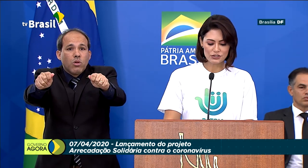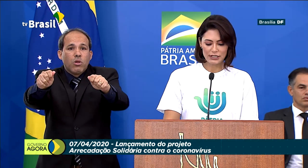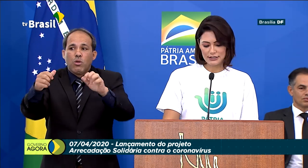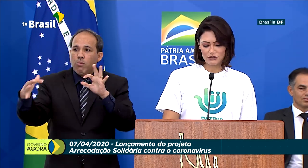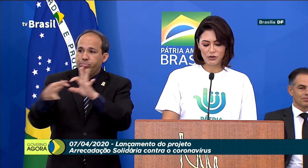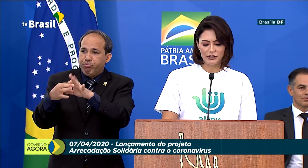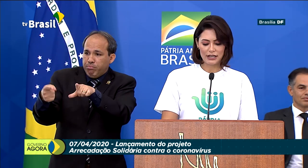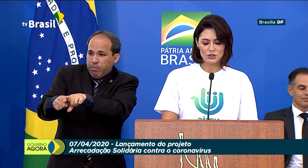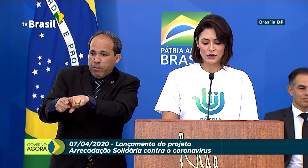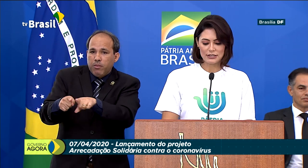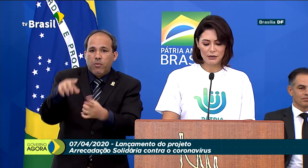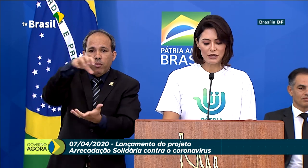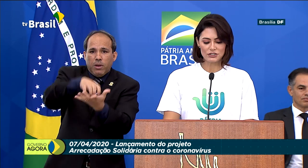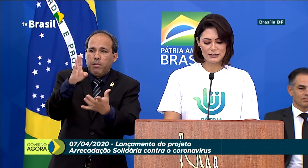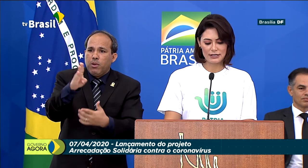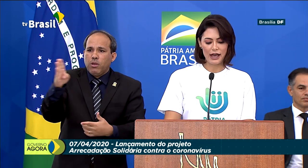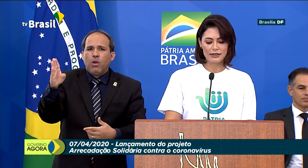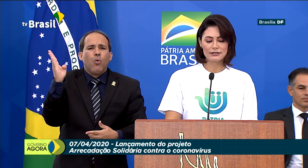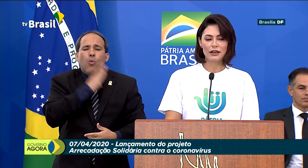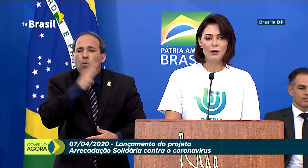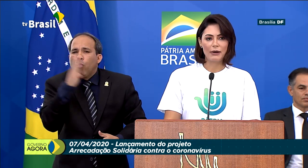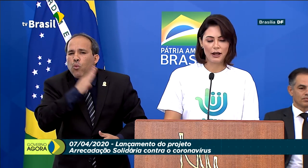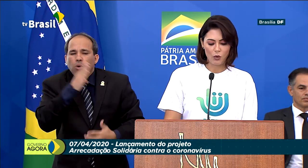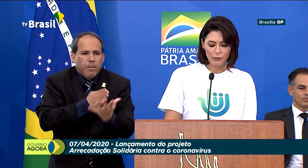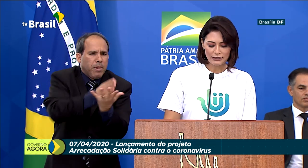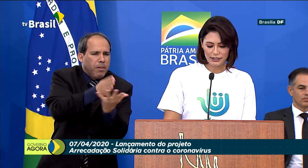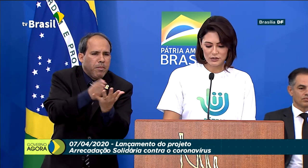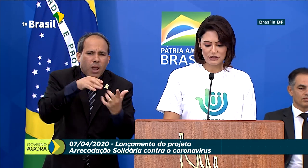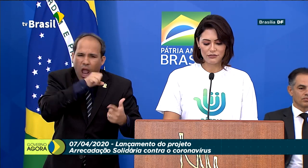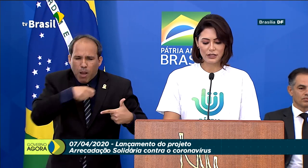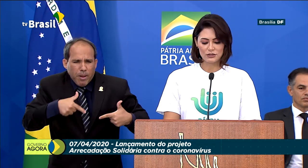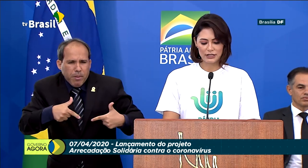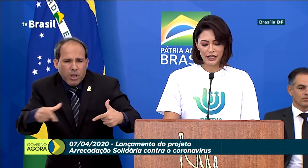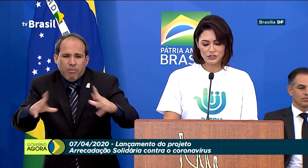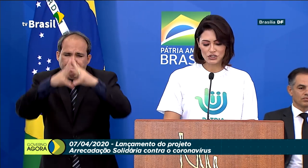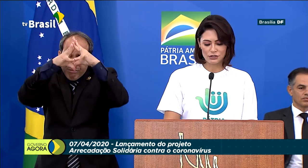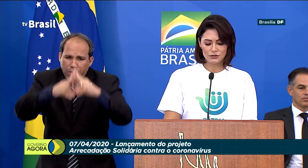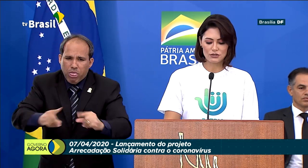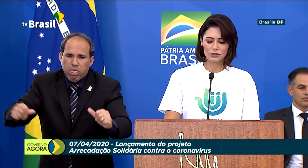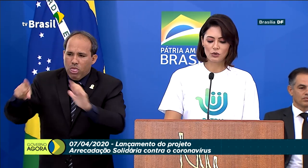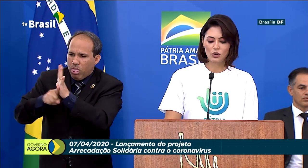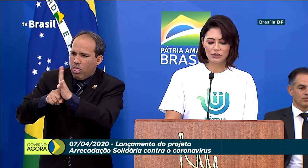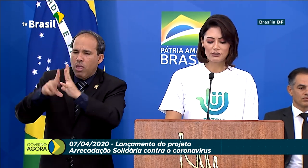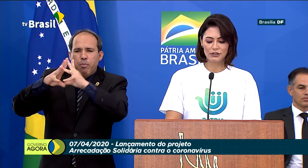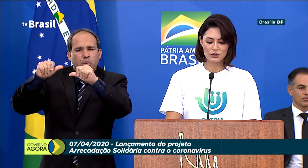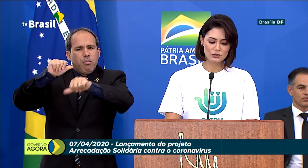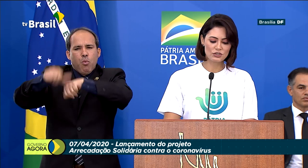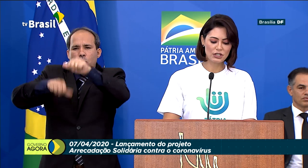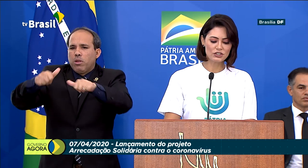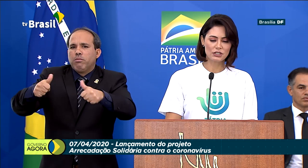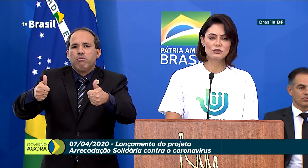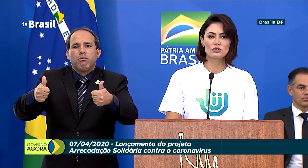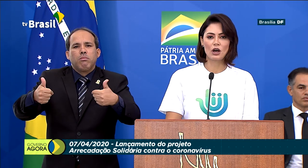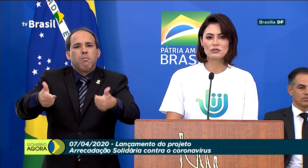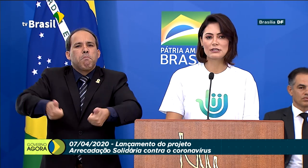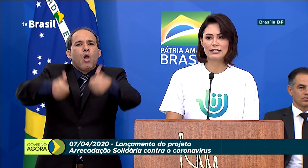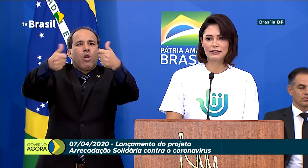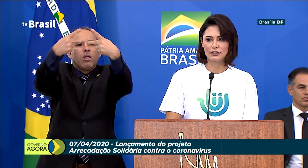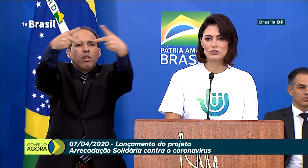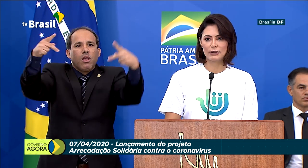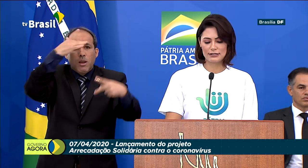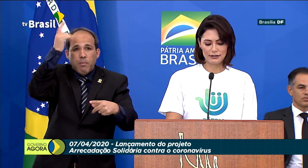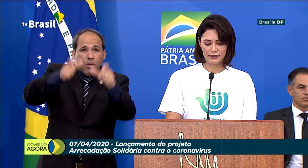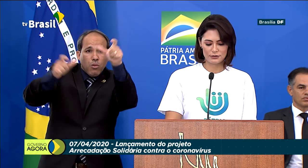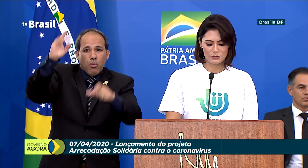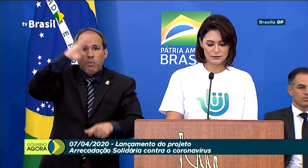objetivo de desenvolver ações emergenciais para combater os efeitos negativos do coronavírus no dia a dia dos nossos